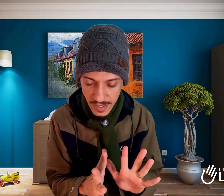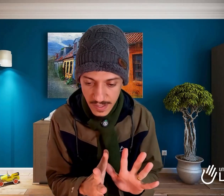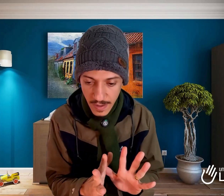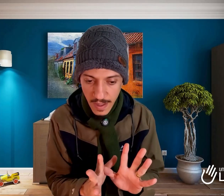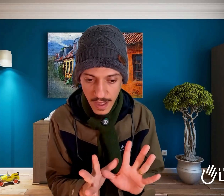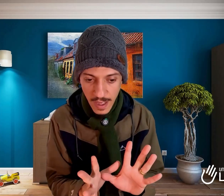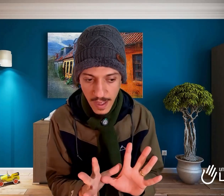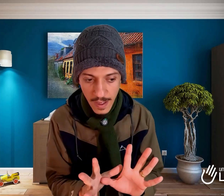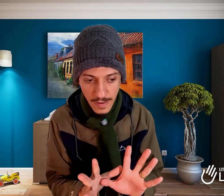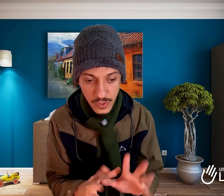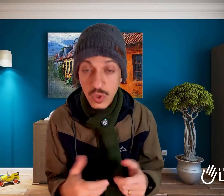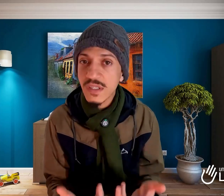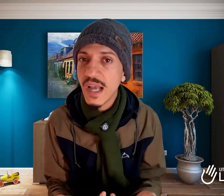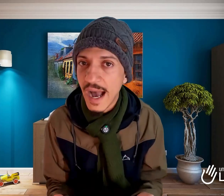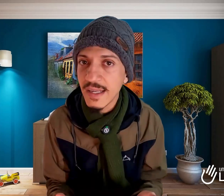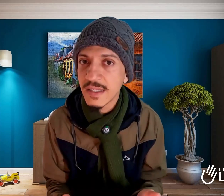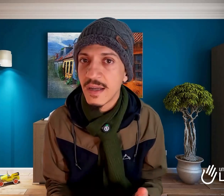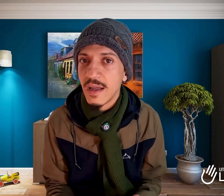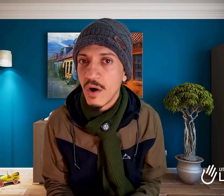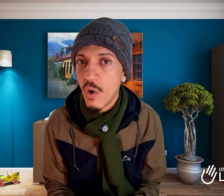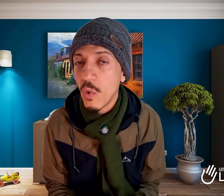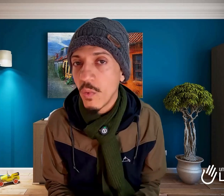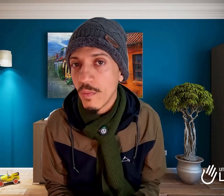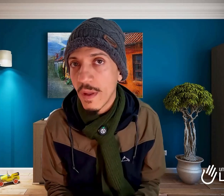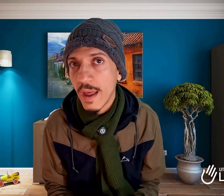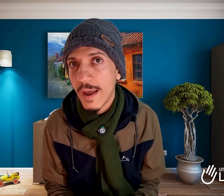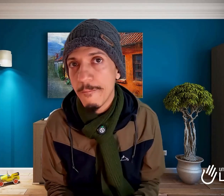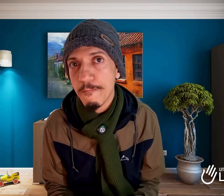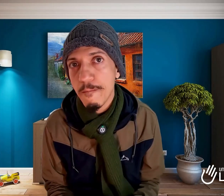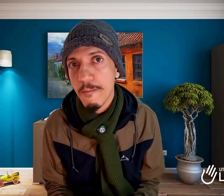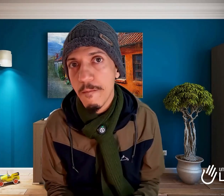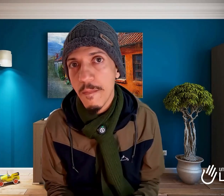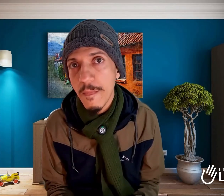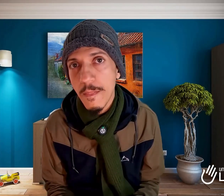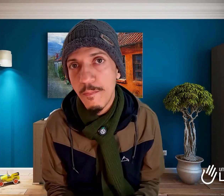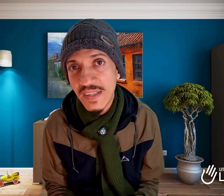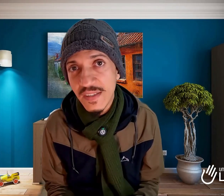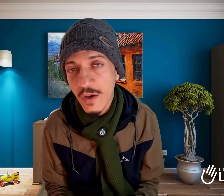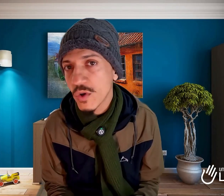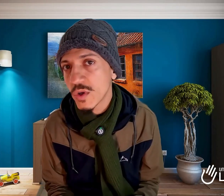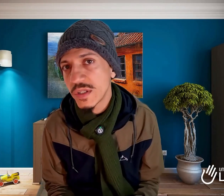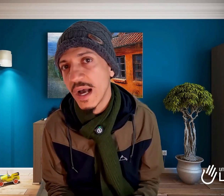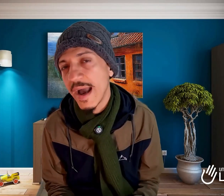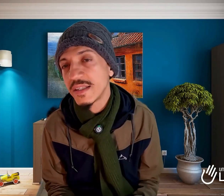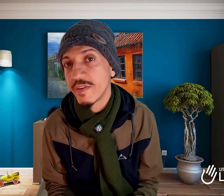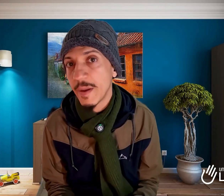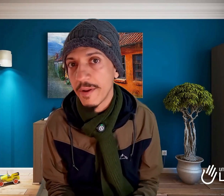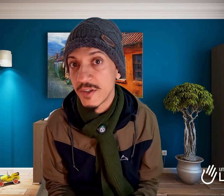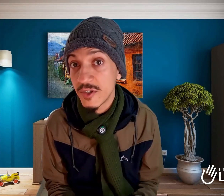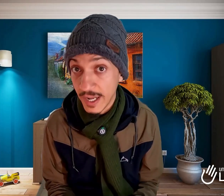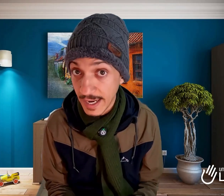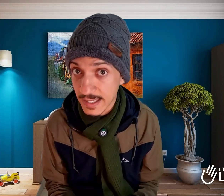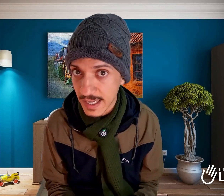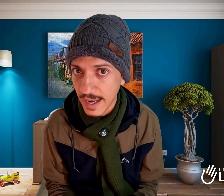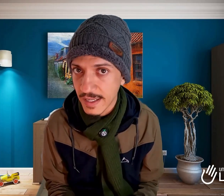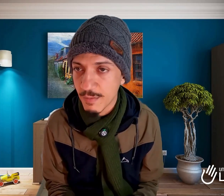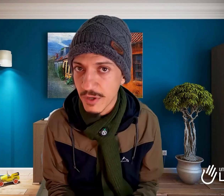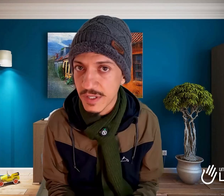sociais ou psicossociais que você precisa de analisar nesse processo